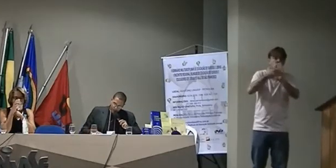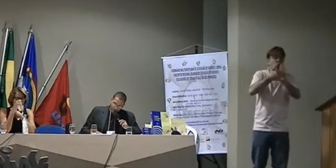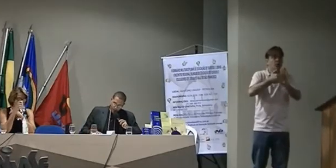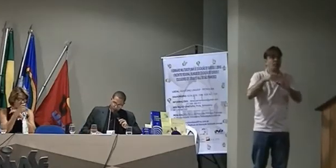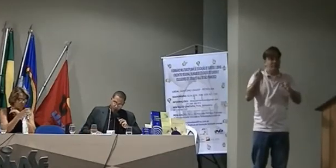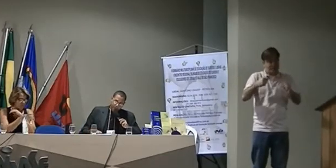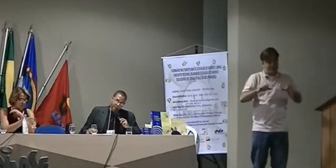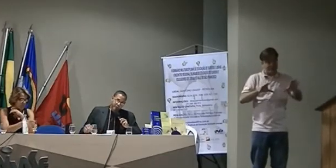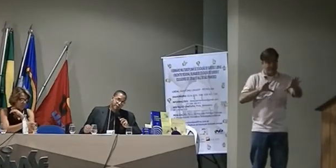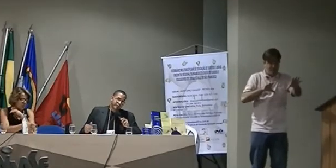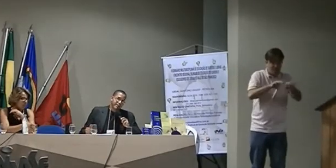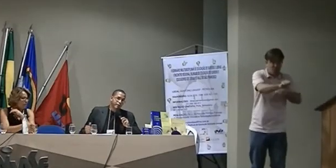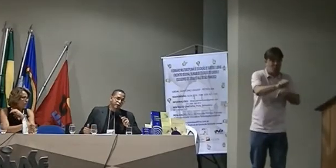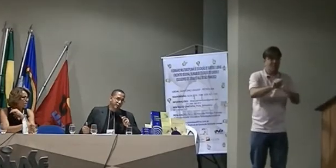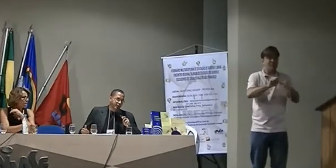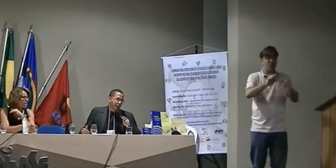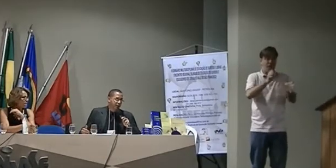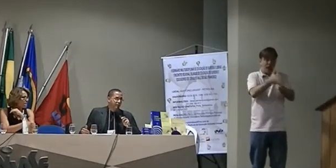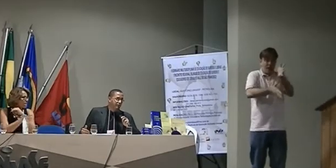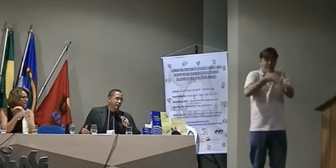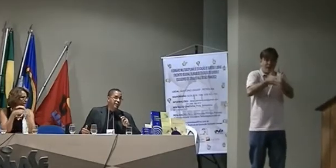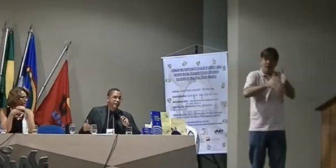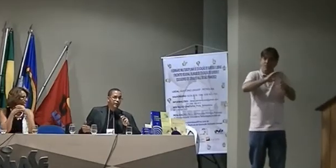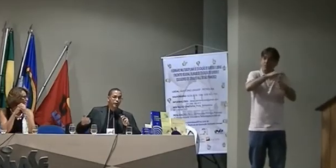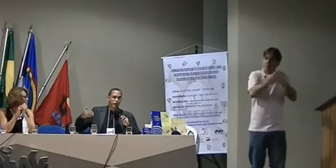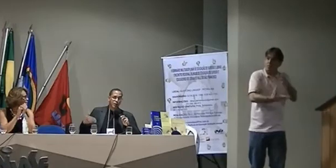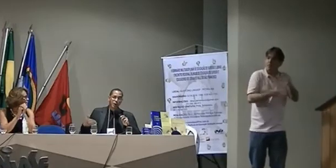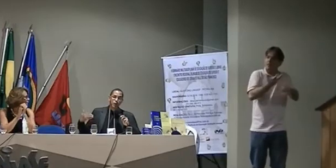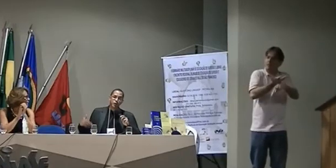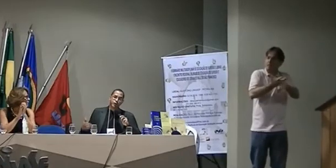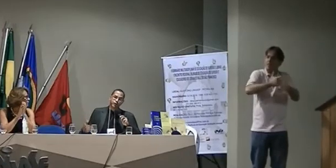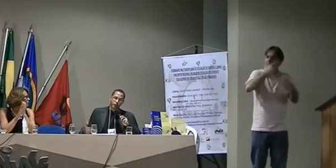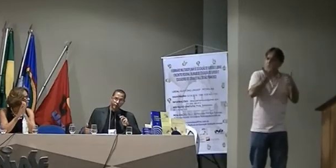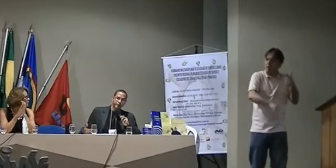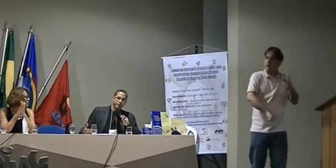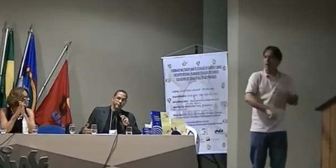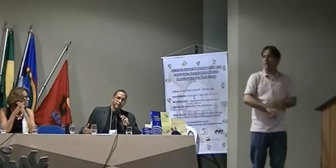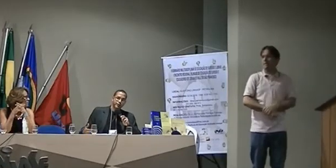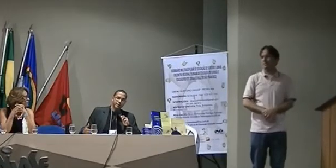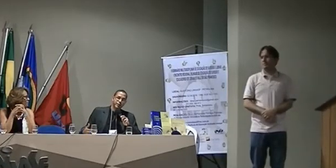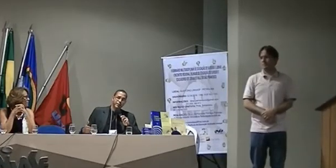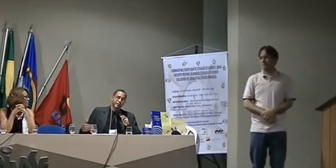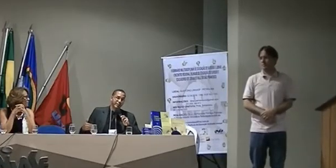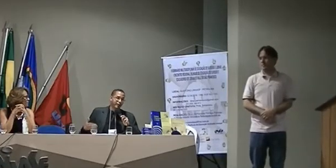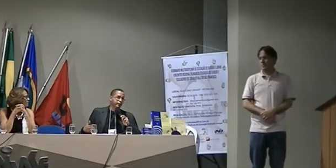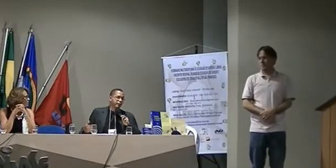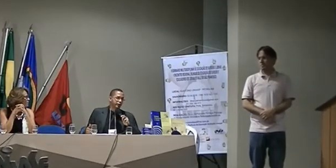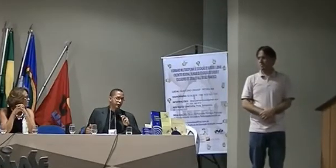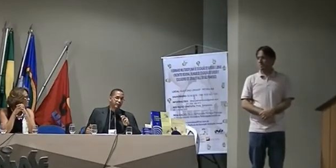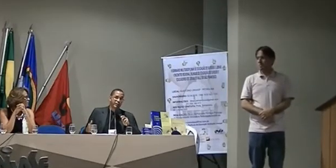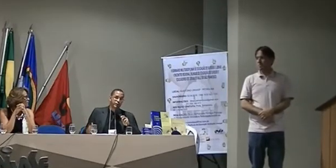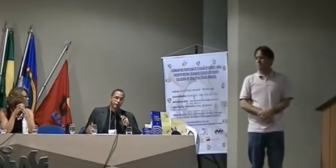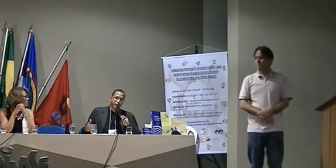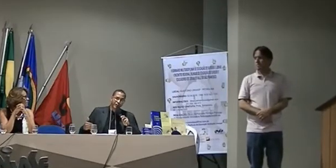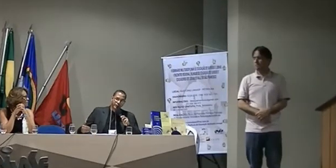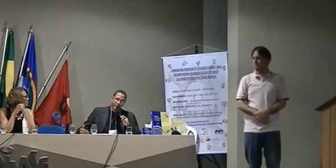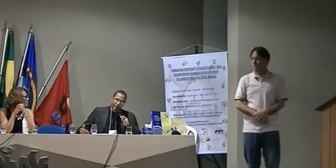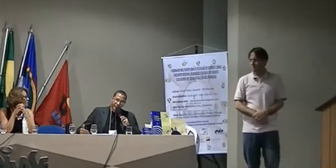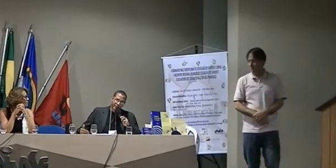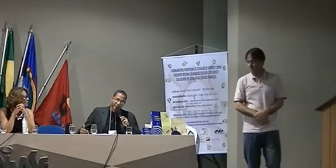Formação por ser insuficiente para muitos professores de gerações anteriores que ainda continuam na docência